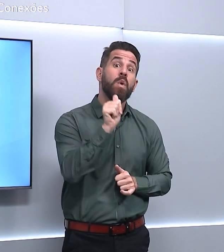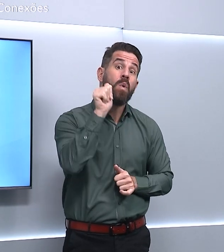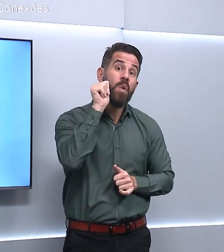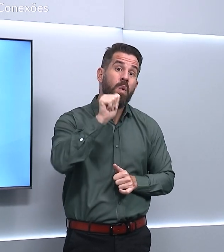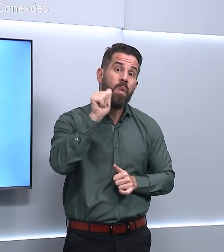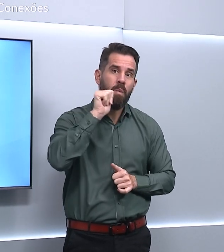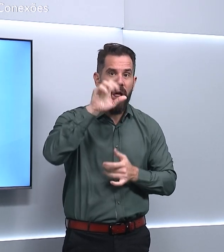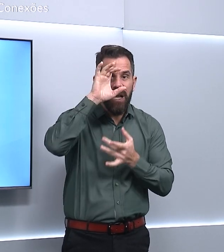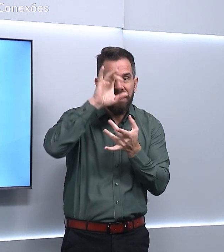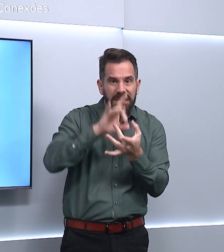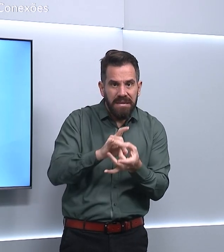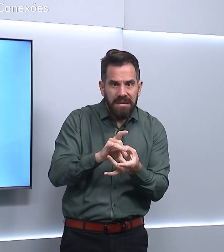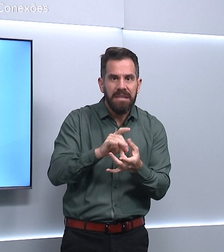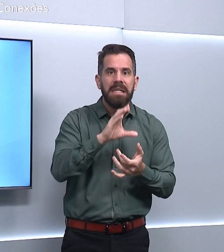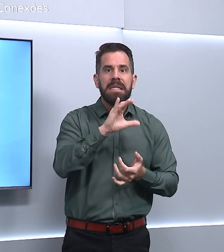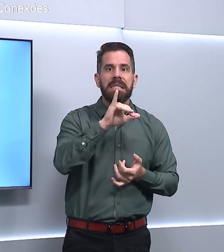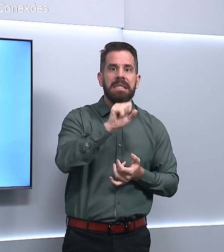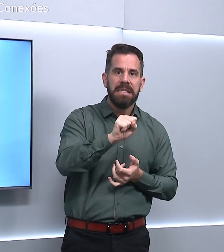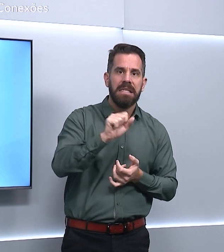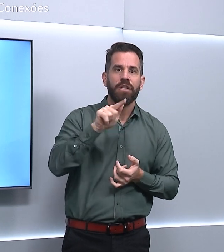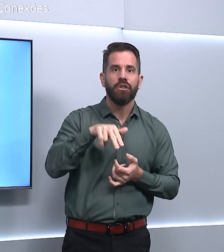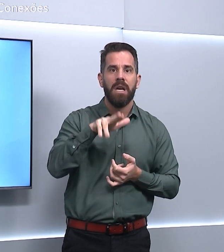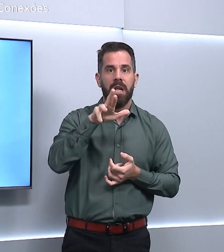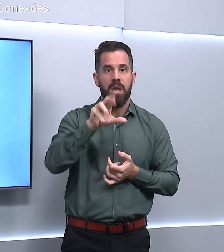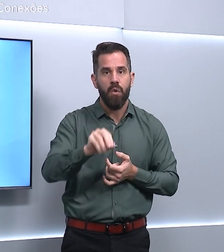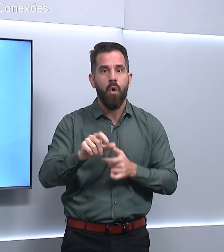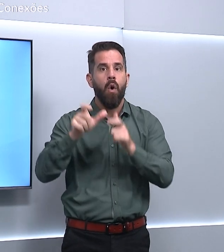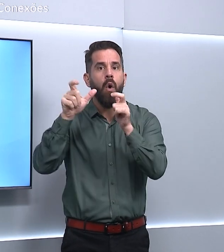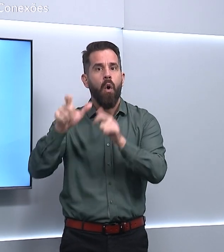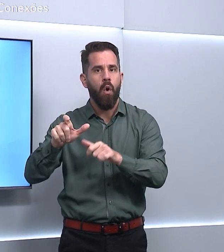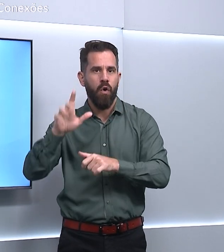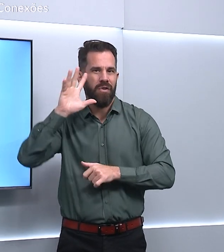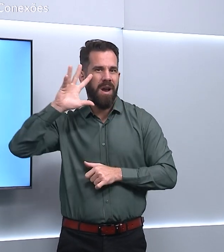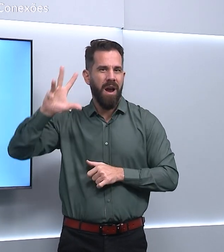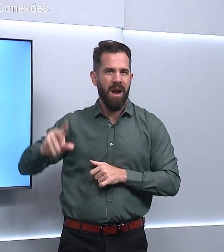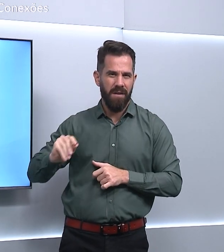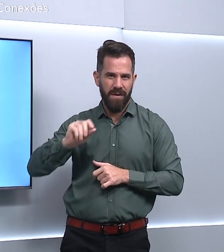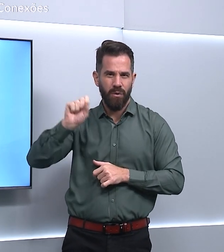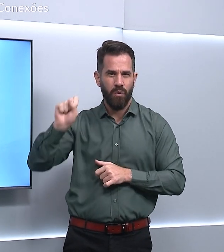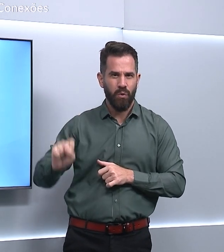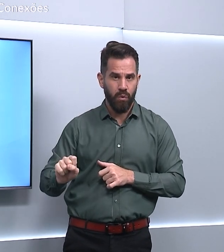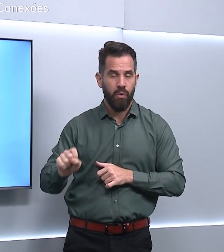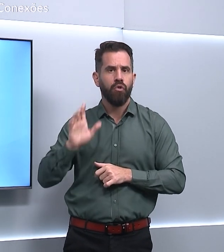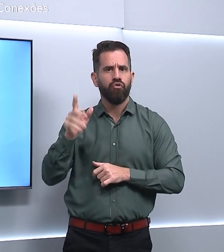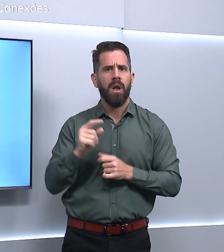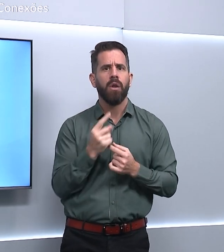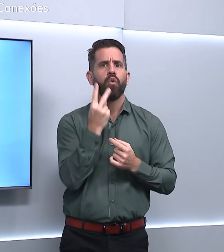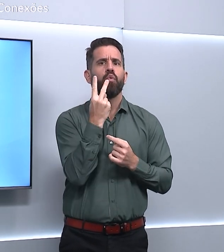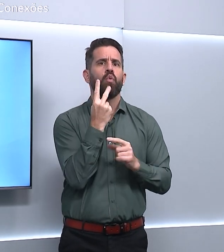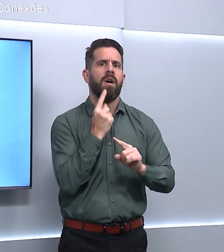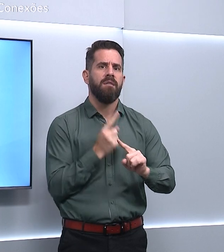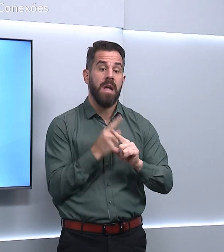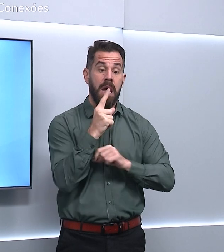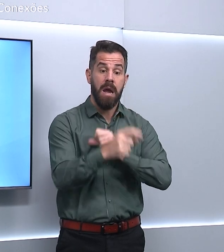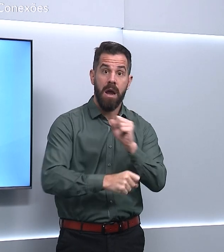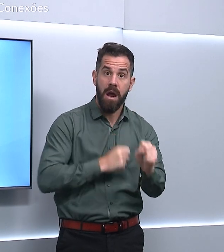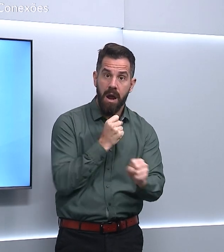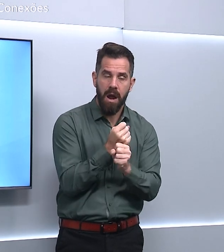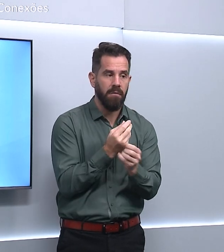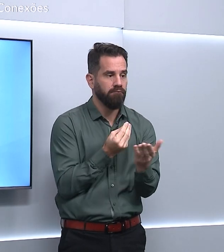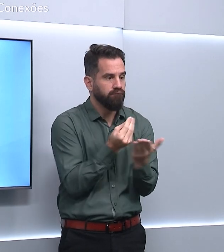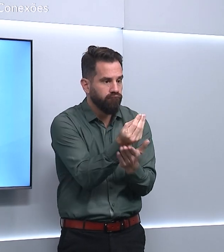e da África do Sul. Elas receberam aplicações do medicamento duas vezes por ano. O programa